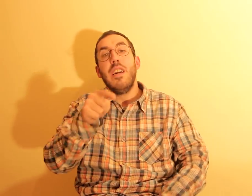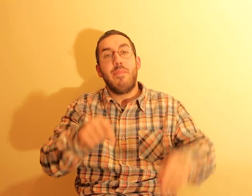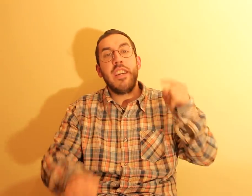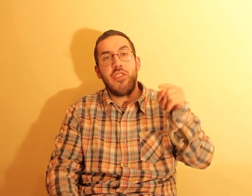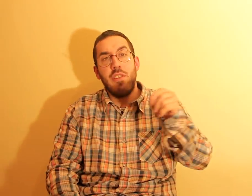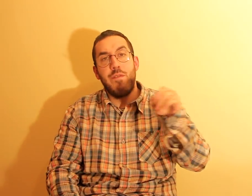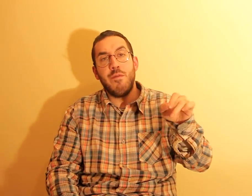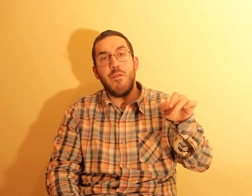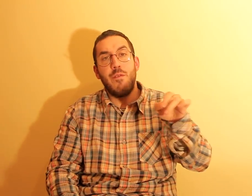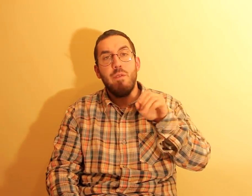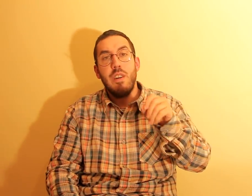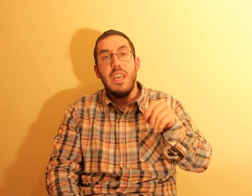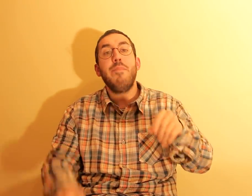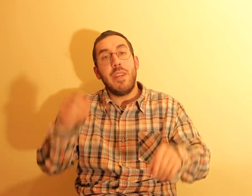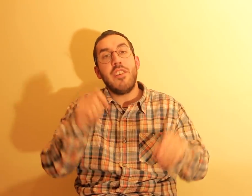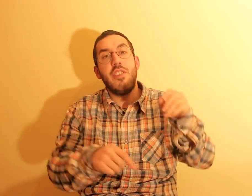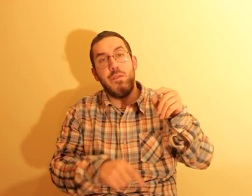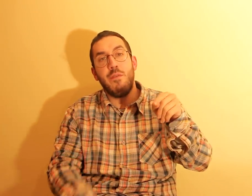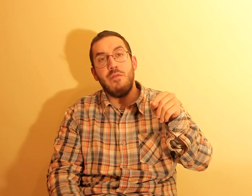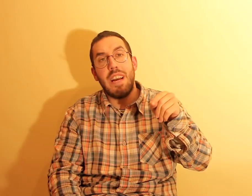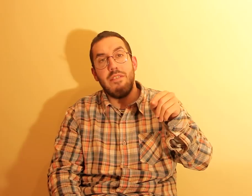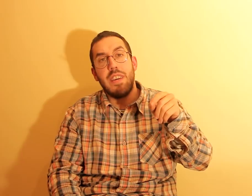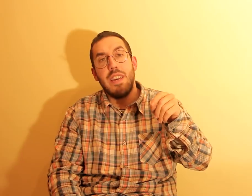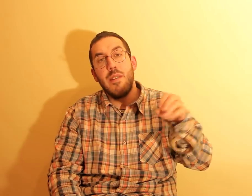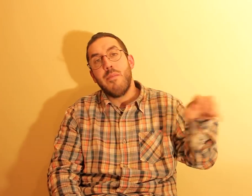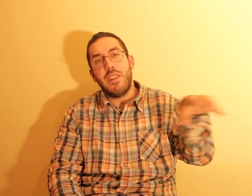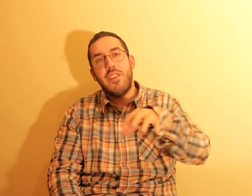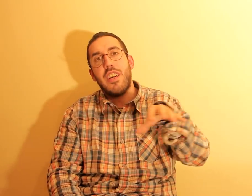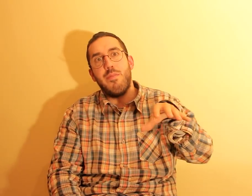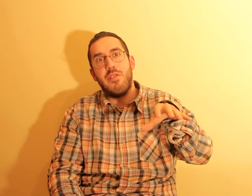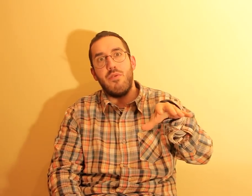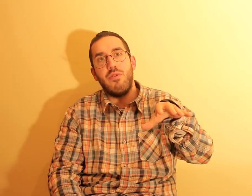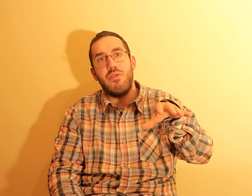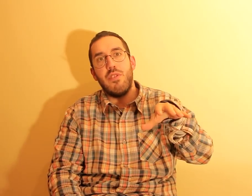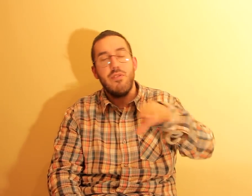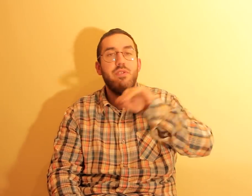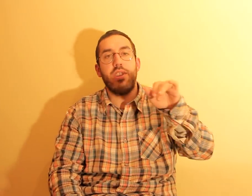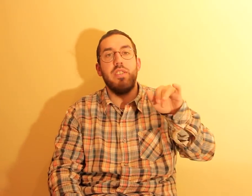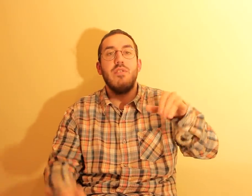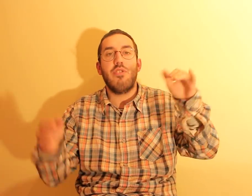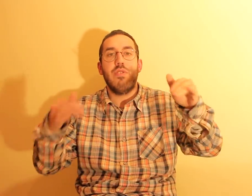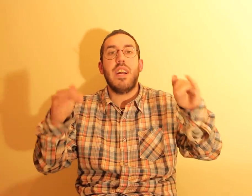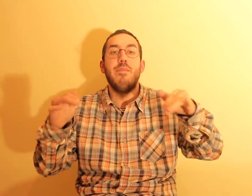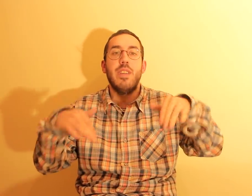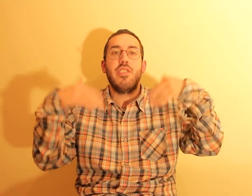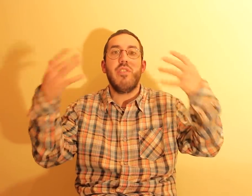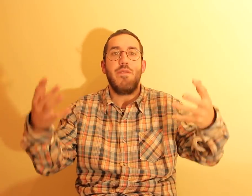preenchem o formulário, ok? Para deixar as vossas sugestões, não se esqueçam de ajudar, a preencher o